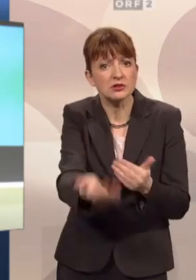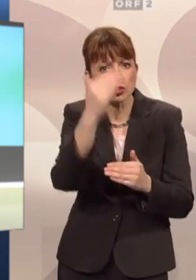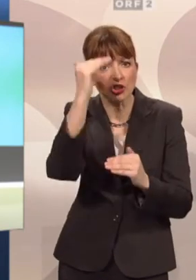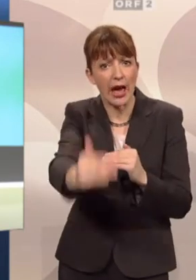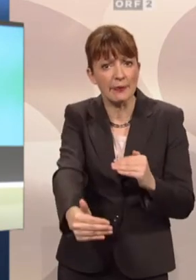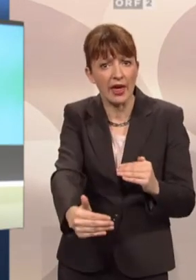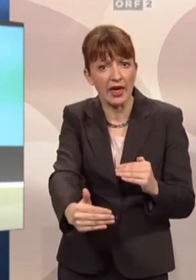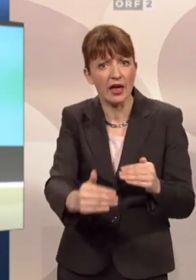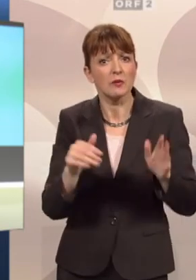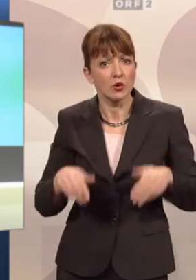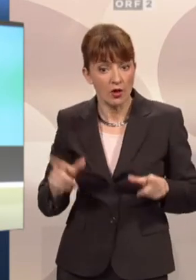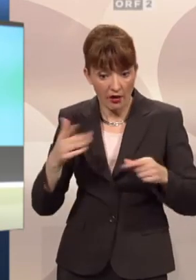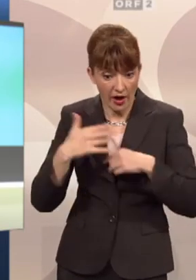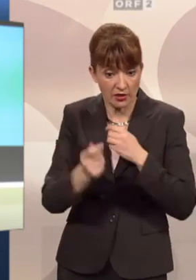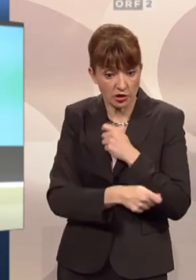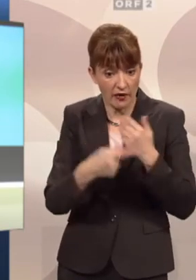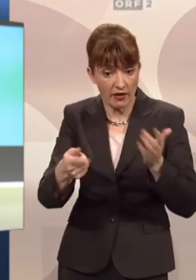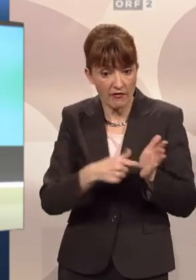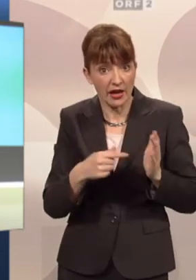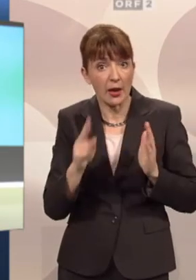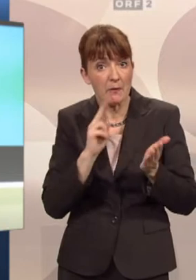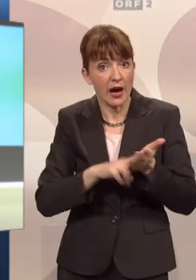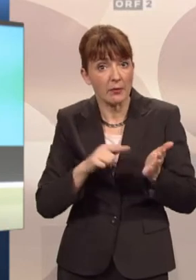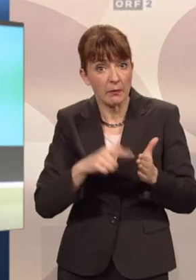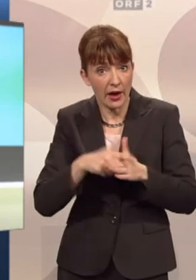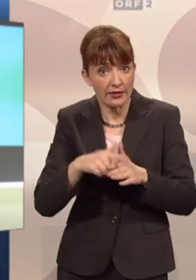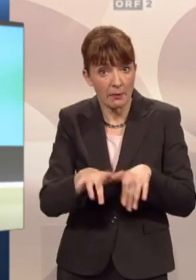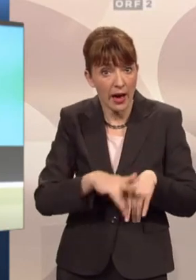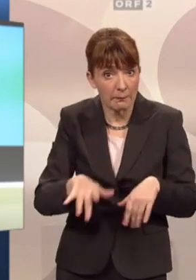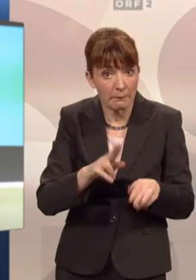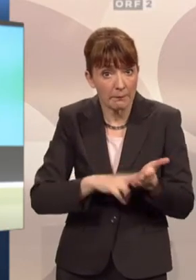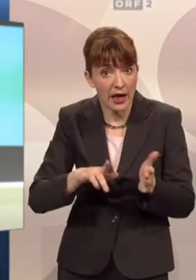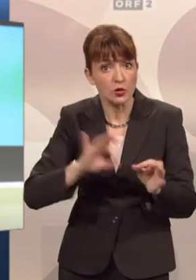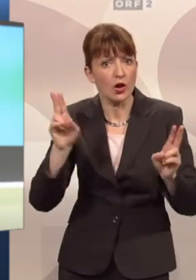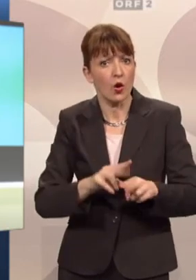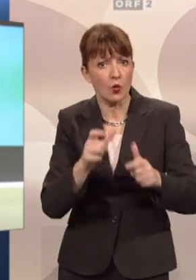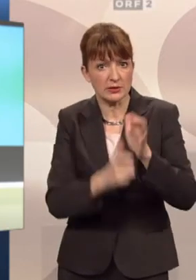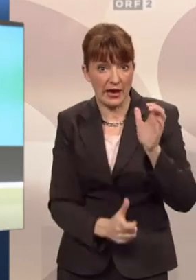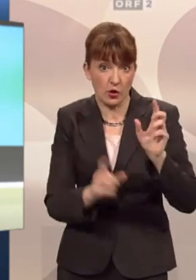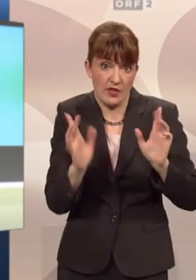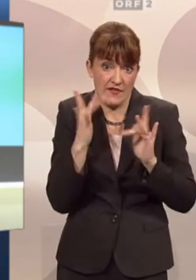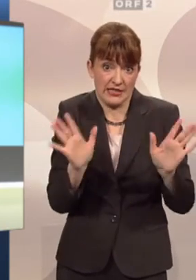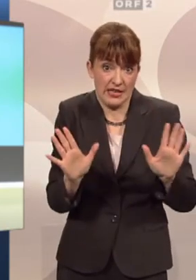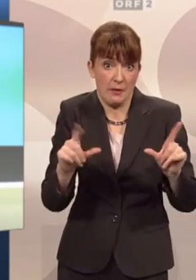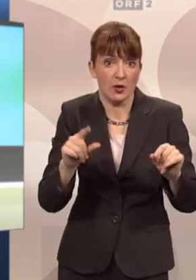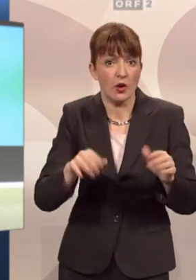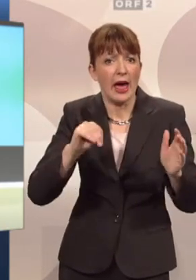nicht genau, ob er bestraft wurde wegen des Parkens am Behindertenparkplatz oder in der Kurzparkzone. Beides würde ja bei der MA67